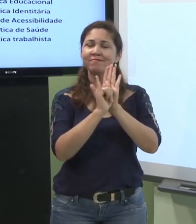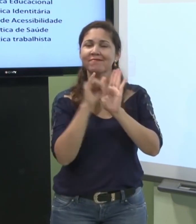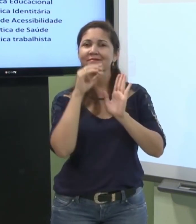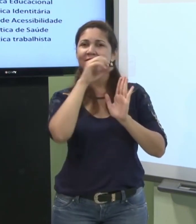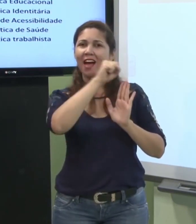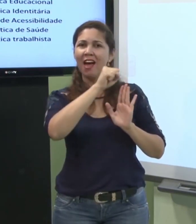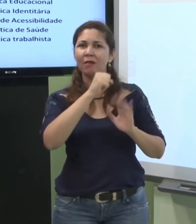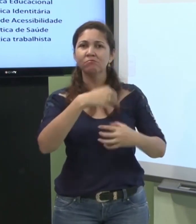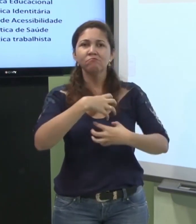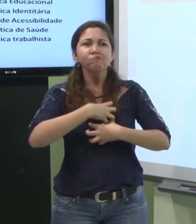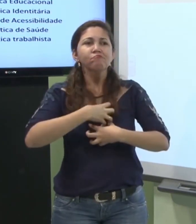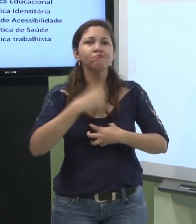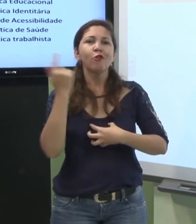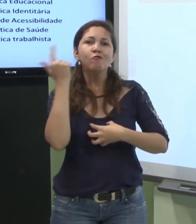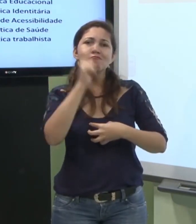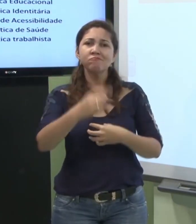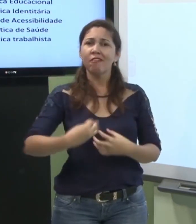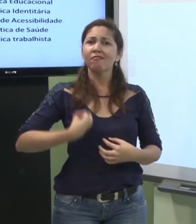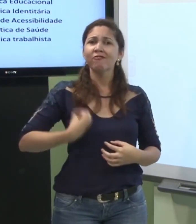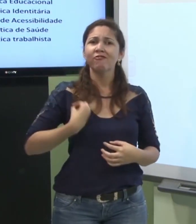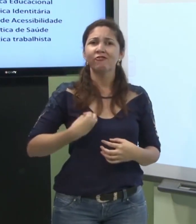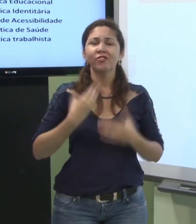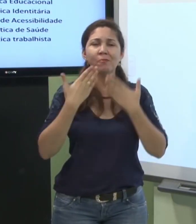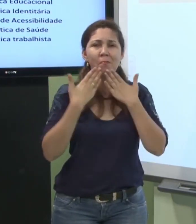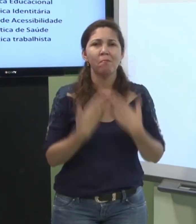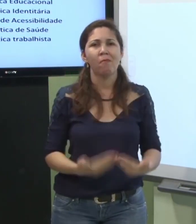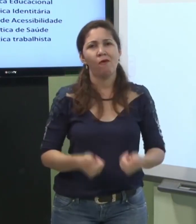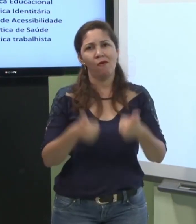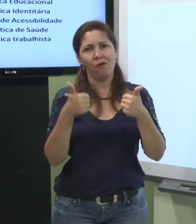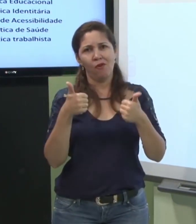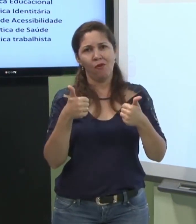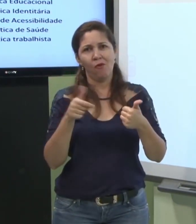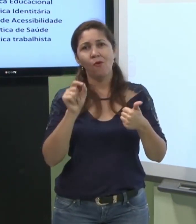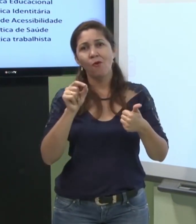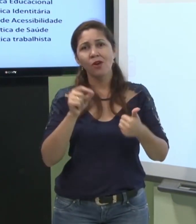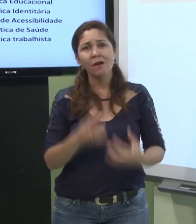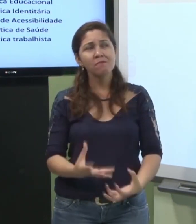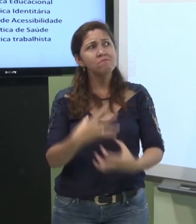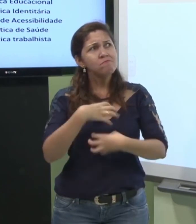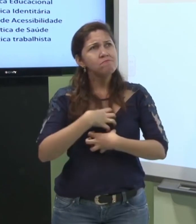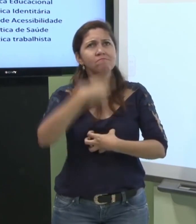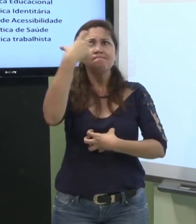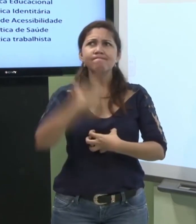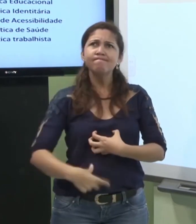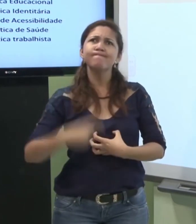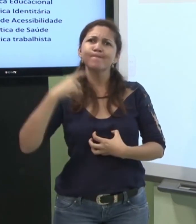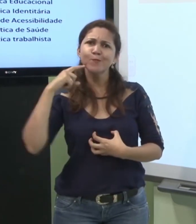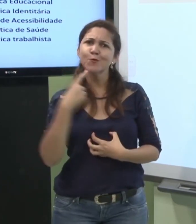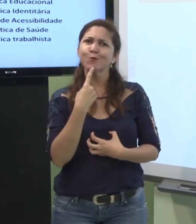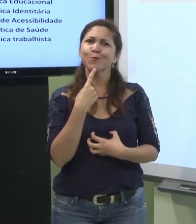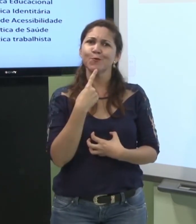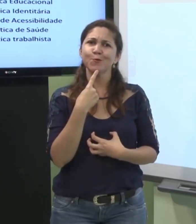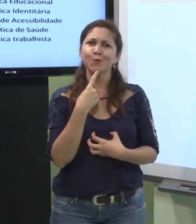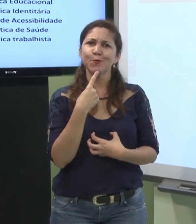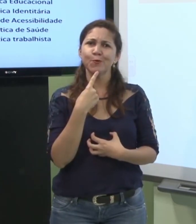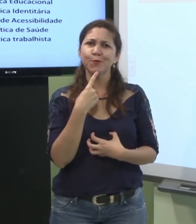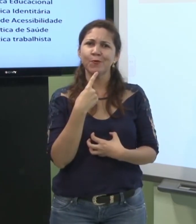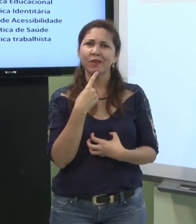de como a criança pode ter uma aquisição no tempo certo da sua identidade se